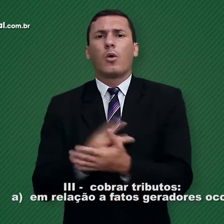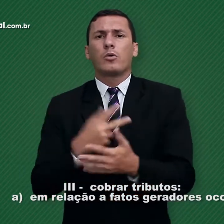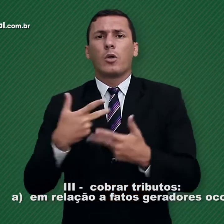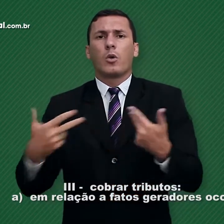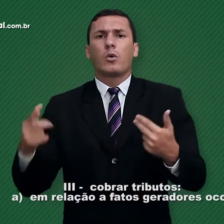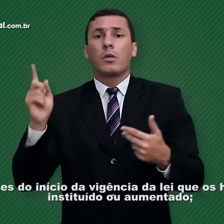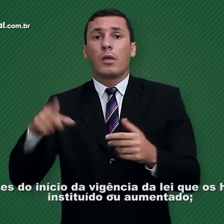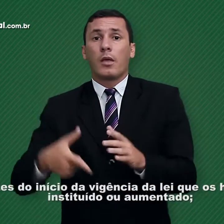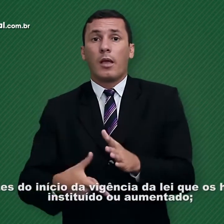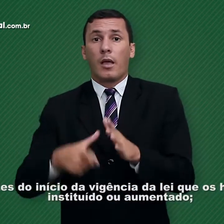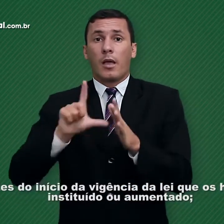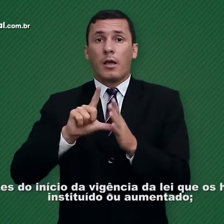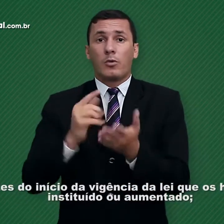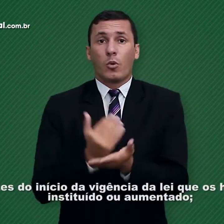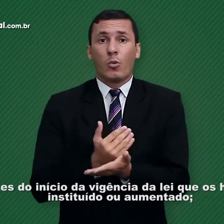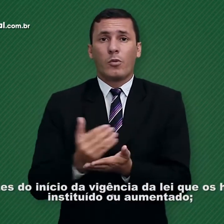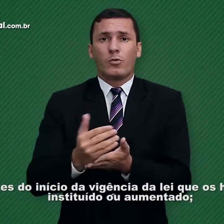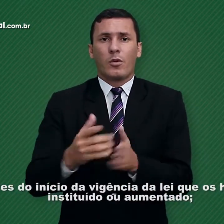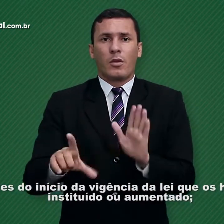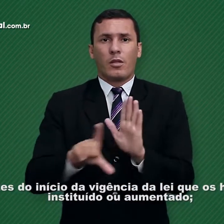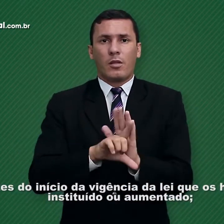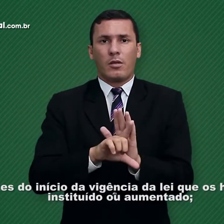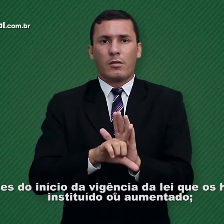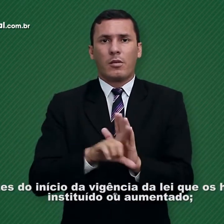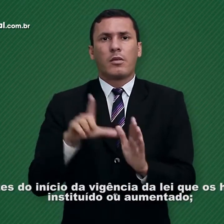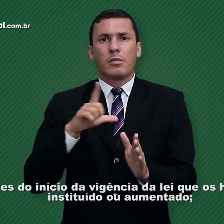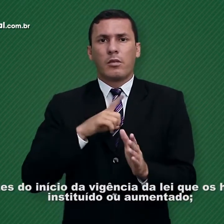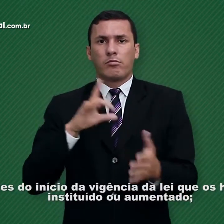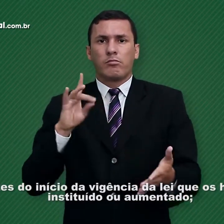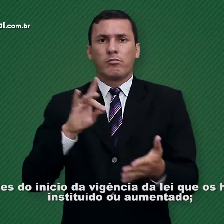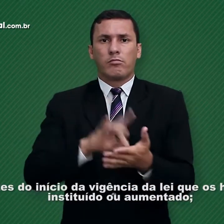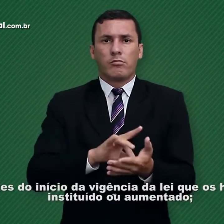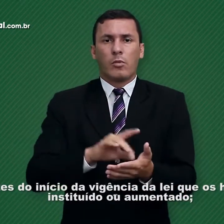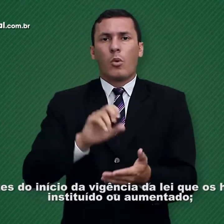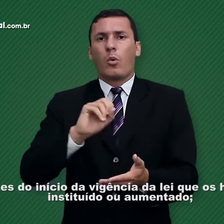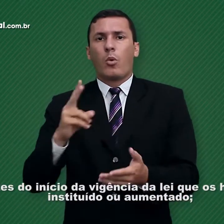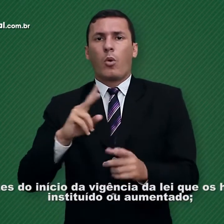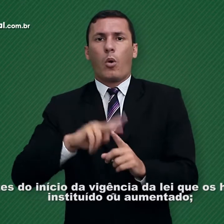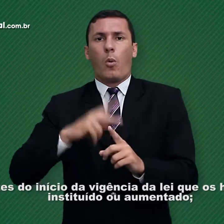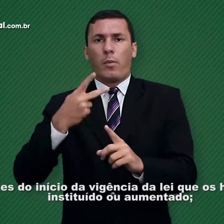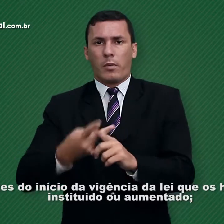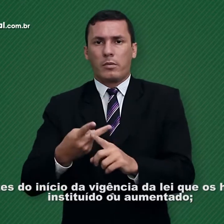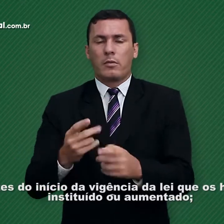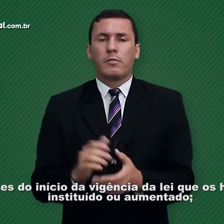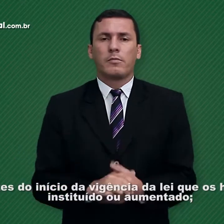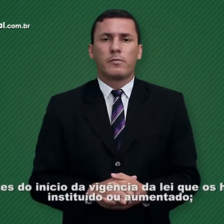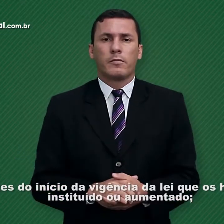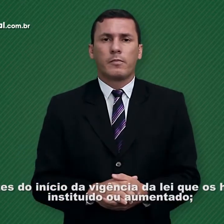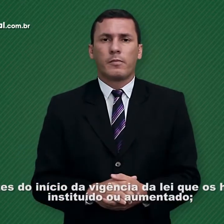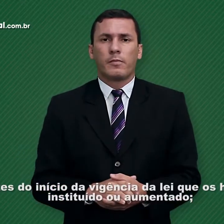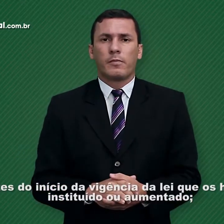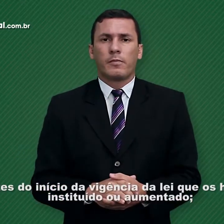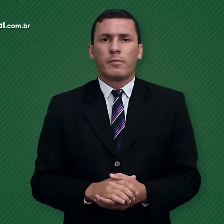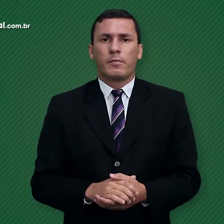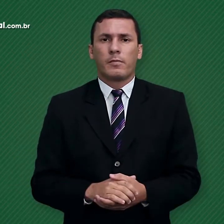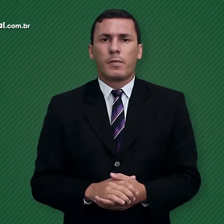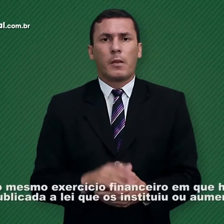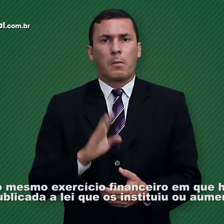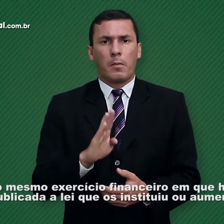ocorridos antes do início da vigência da lei que os houver instituído ou aumentado b.